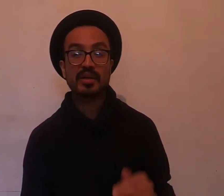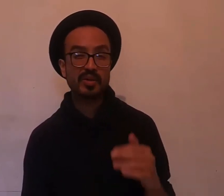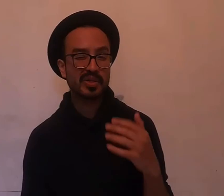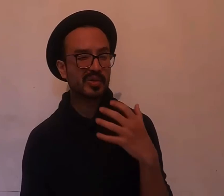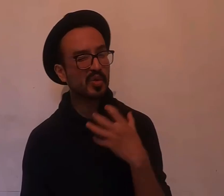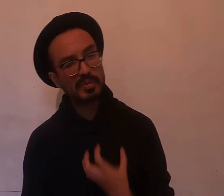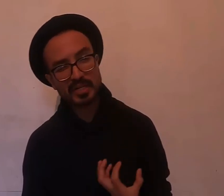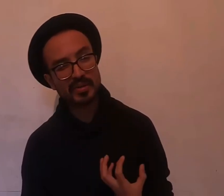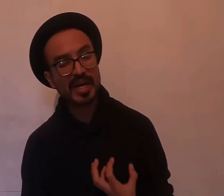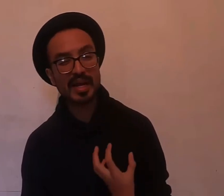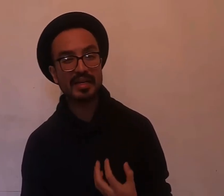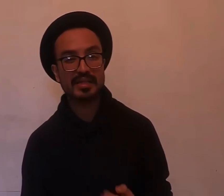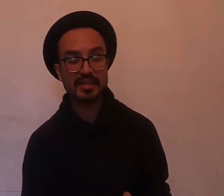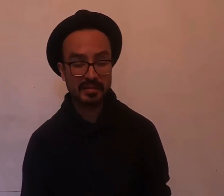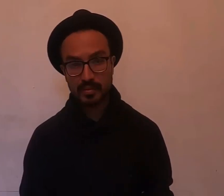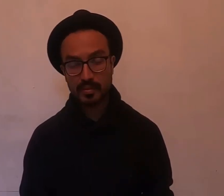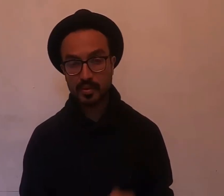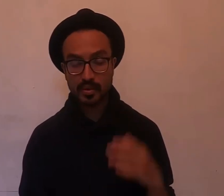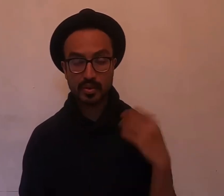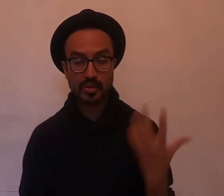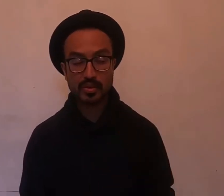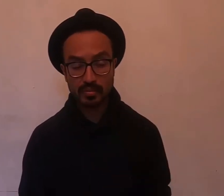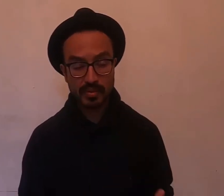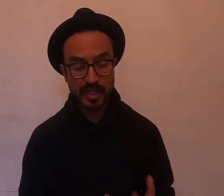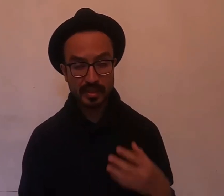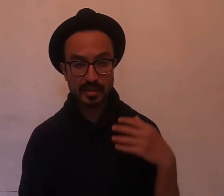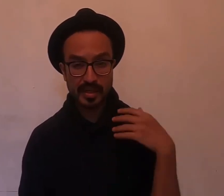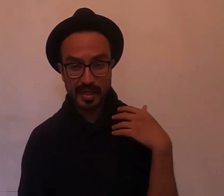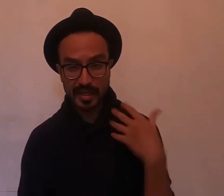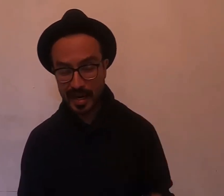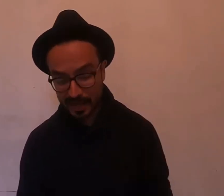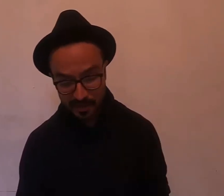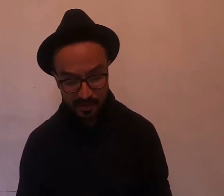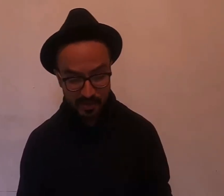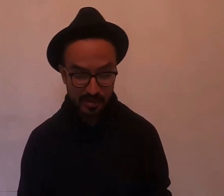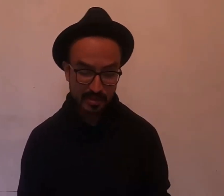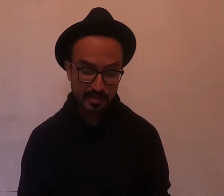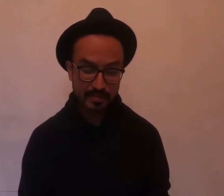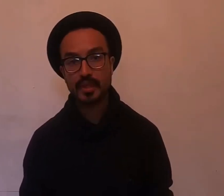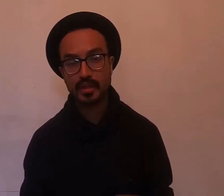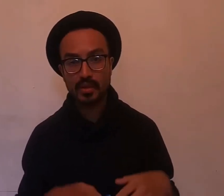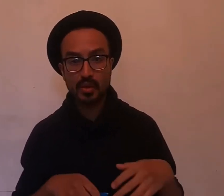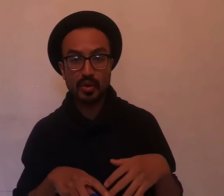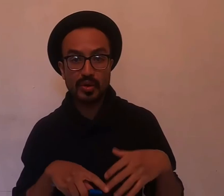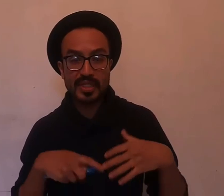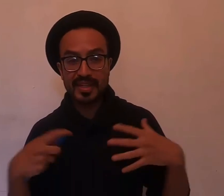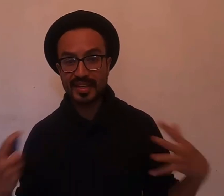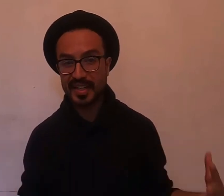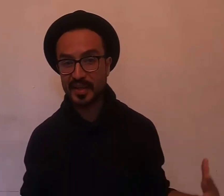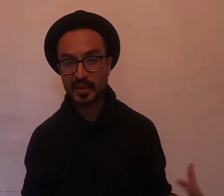cosas muy personales, costumbres, arraigos, dolores añejos,